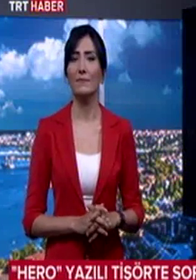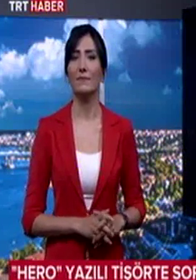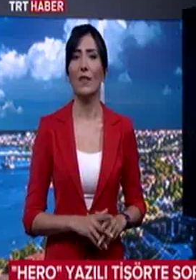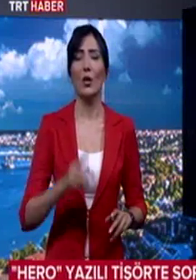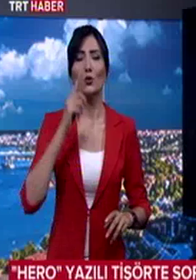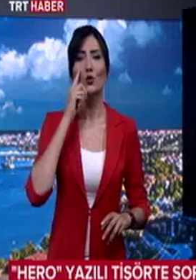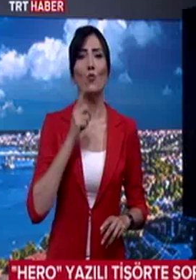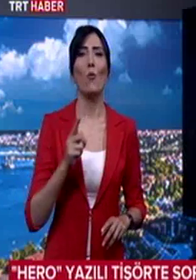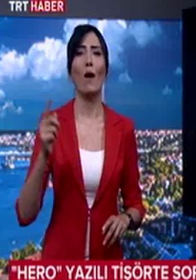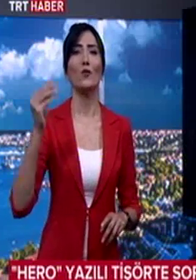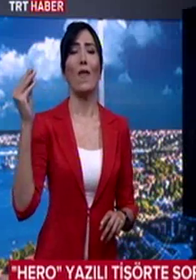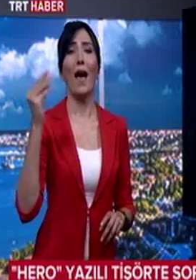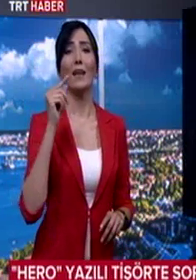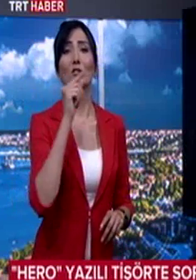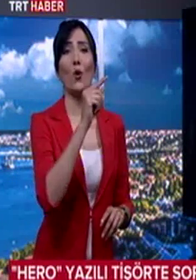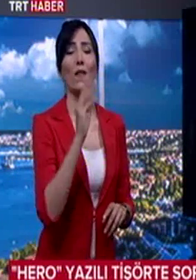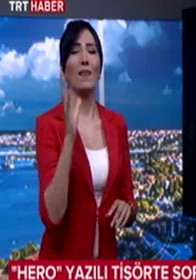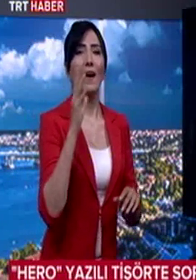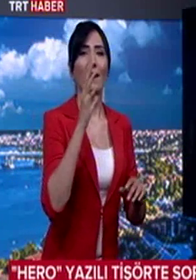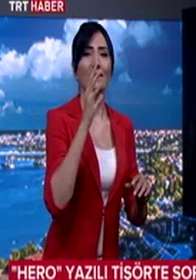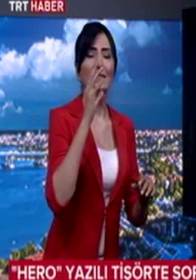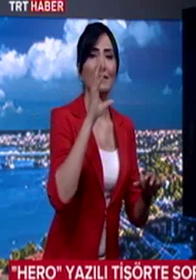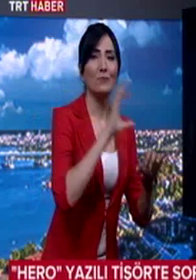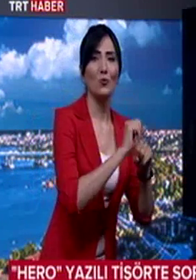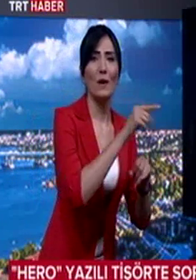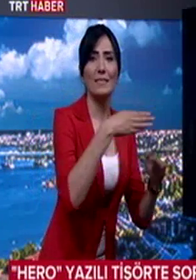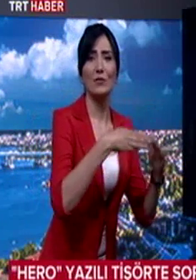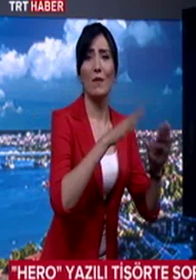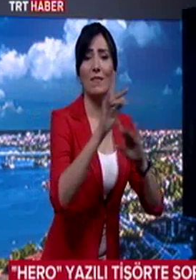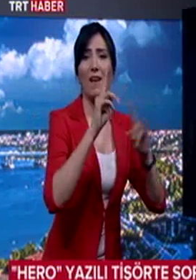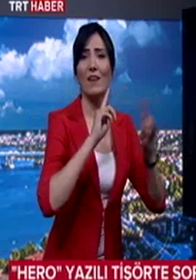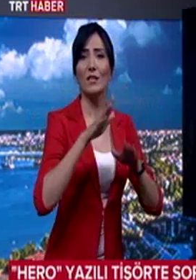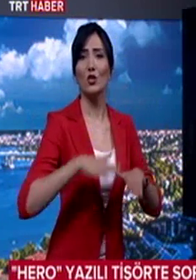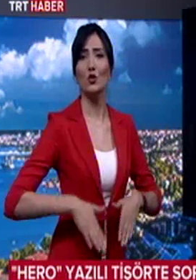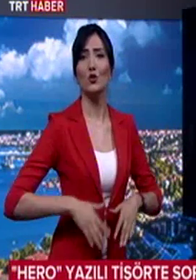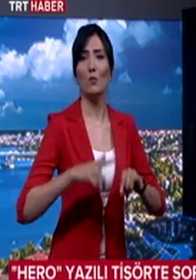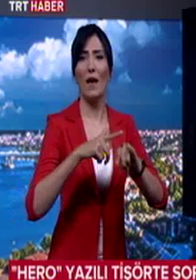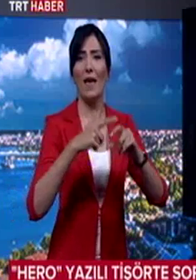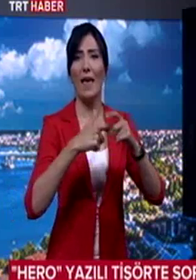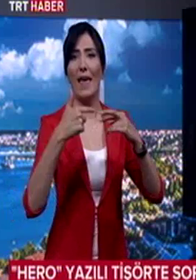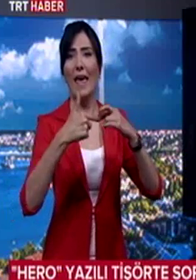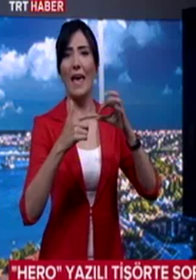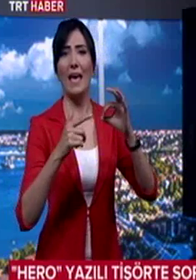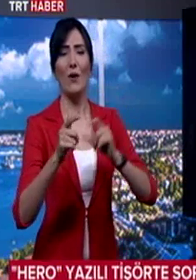Cumhurbaşkanına suikast girişimi davasında duruşmaya Hero yazılı tişörtle giren